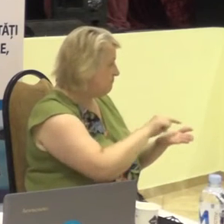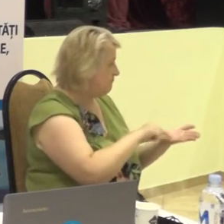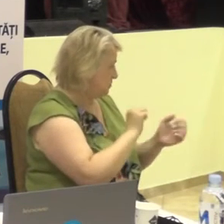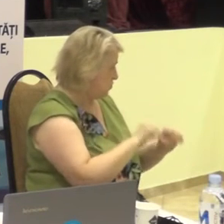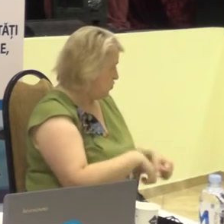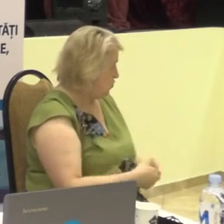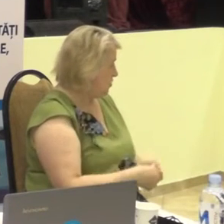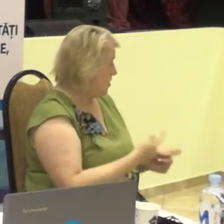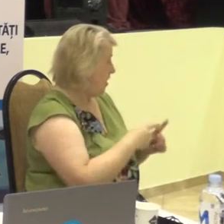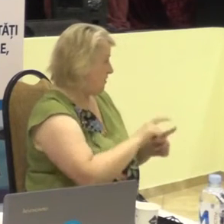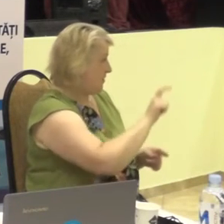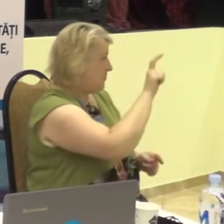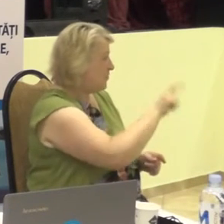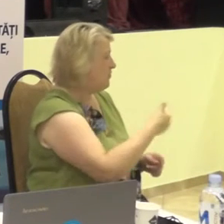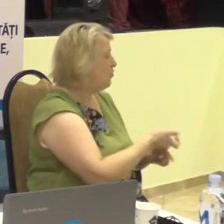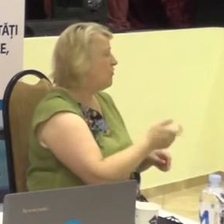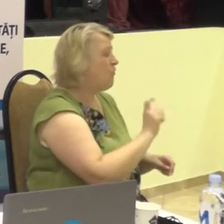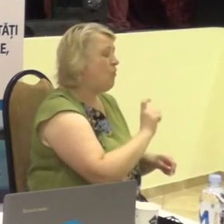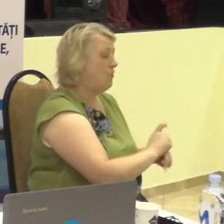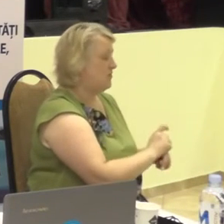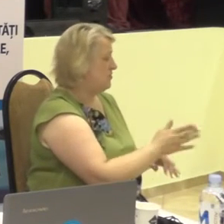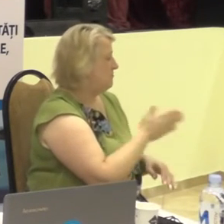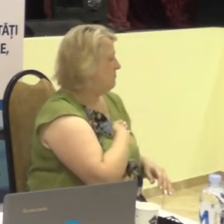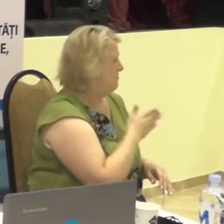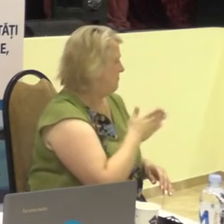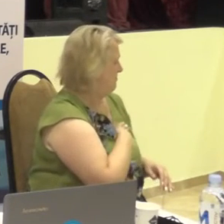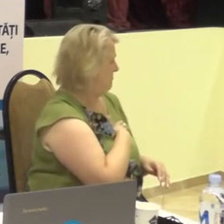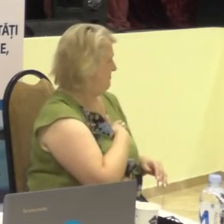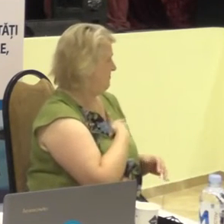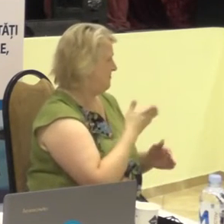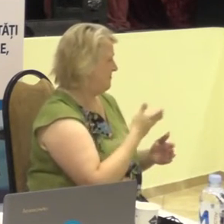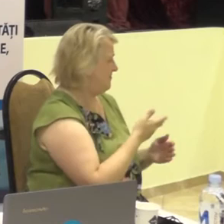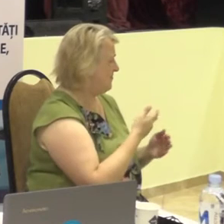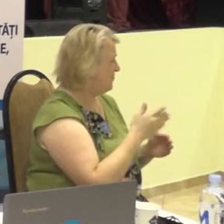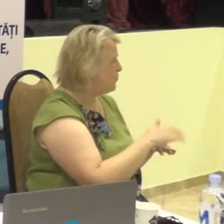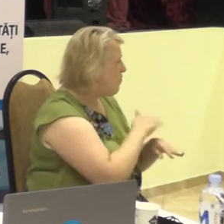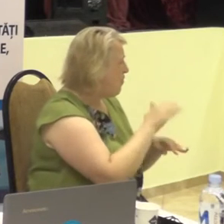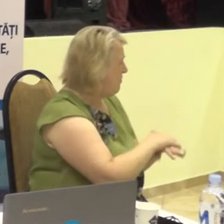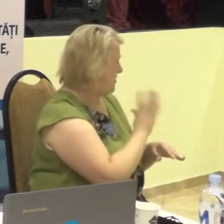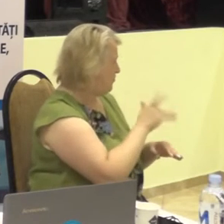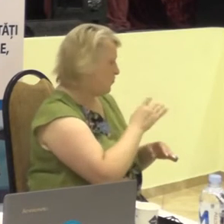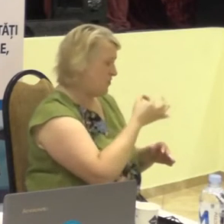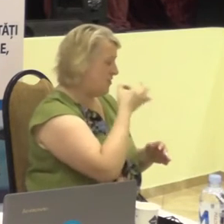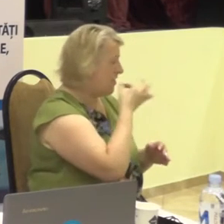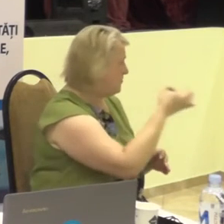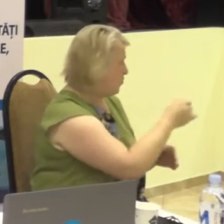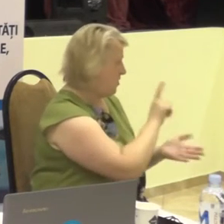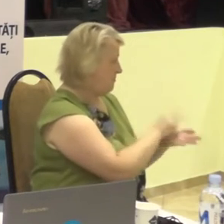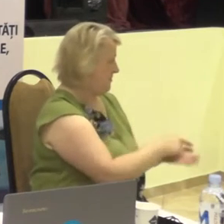această persoană va fi foarte receptivă și vă va răspunde.